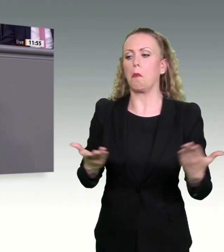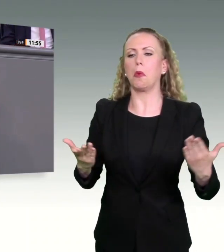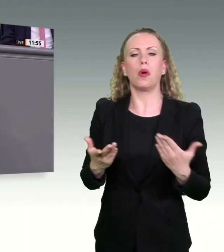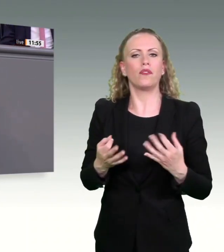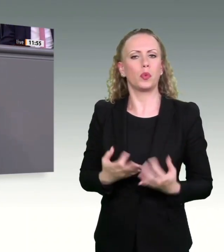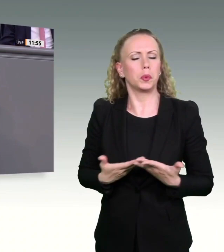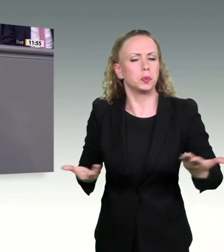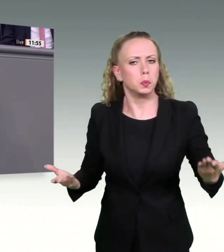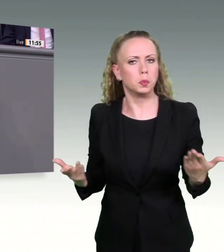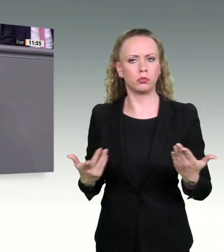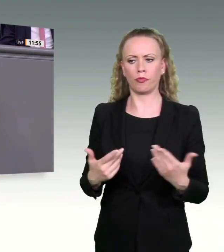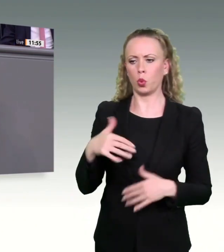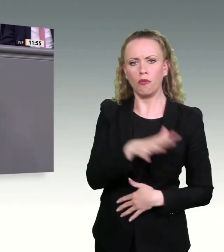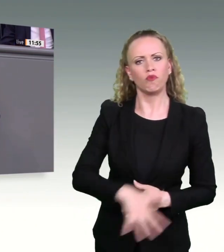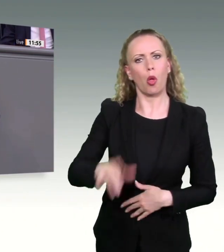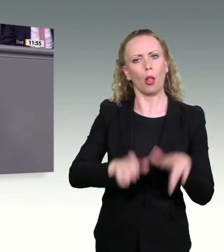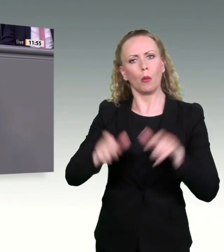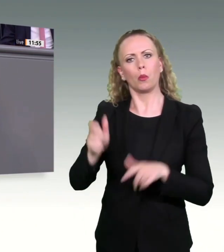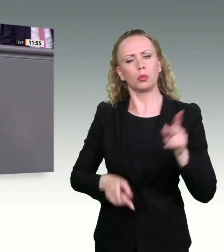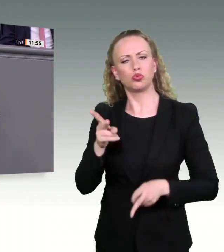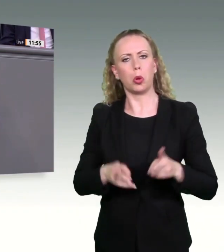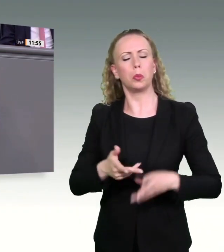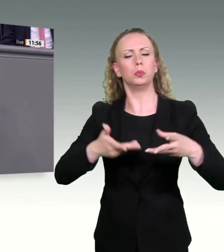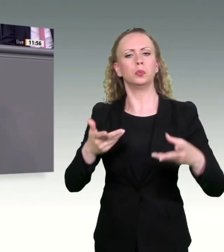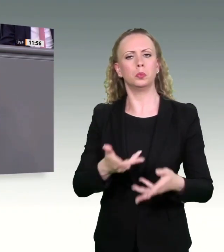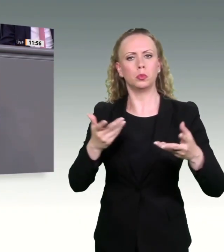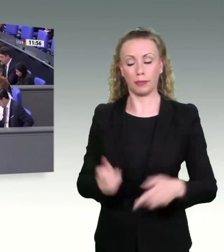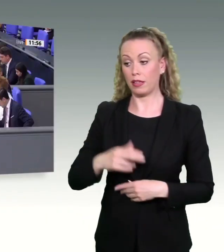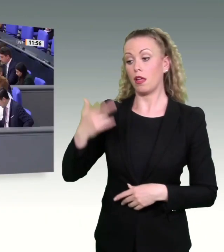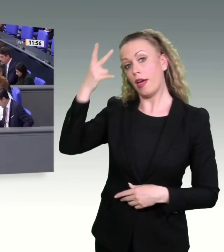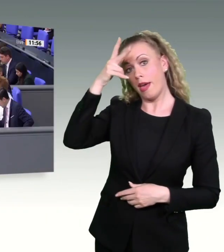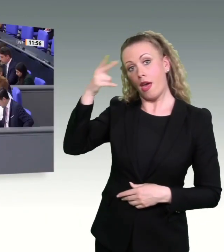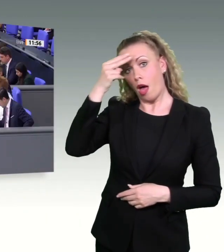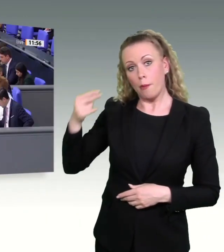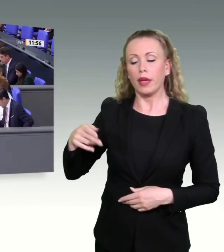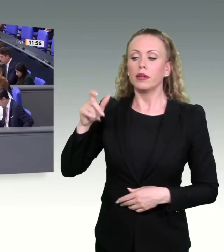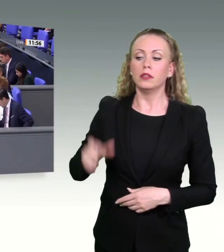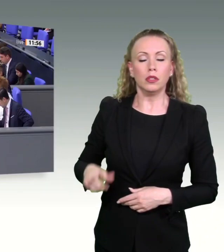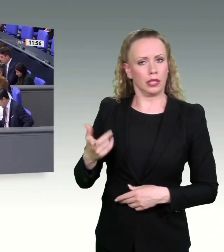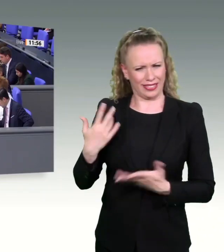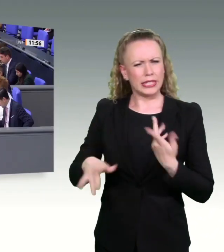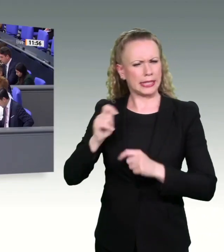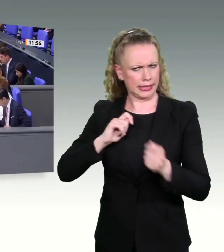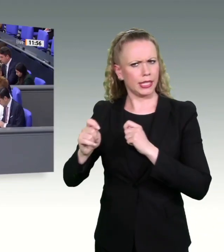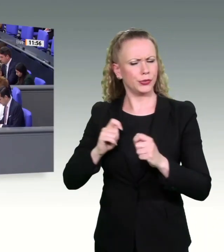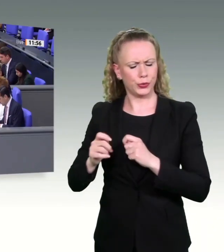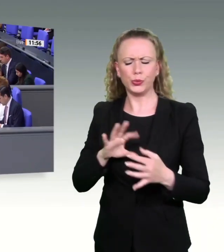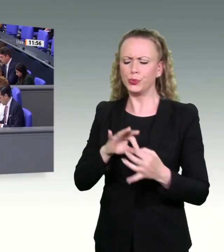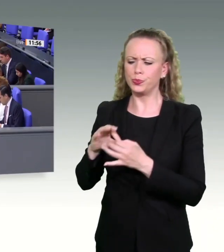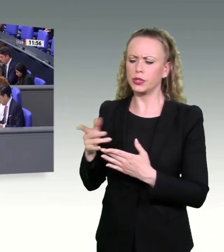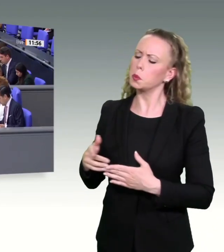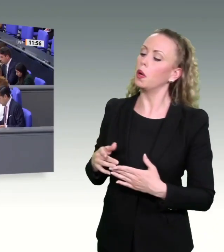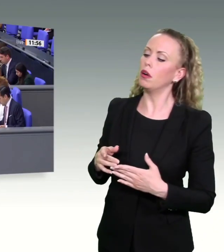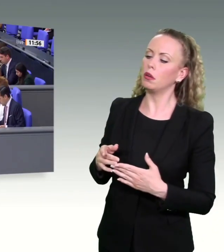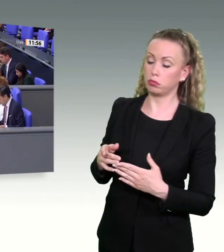Interview hat sich Herr Habeck zwar zur Demokratie bekannt, das erkennen wir natürlich an, Einige der ergriffenen Maßnahmen allerdings